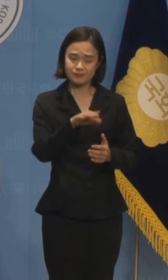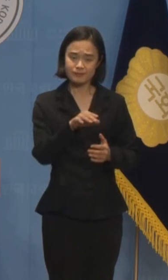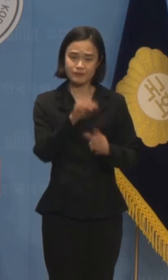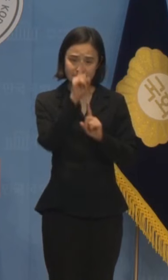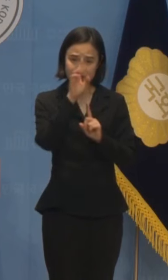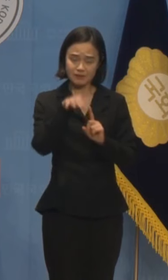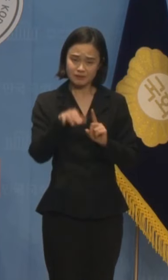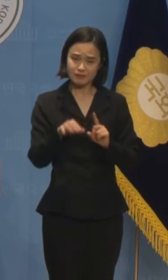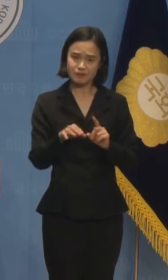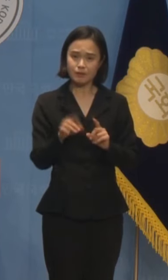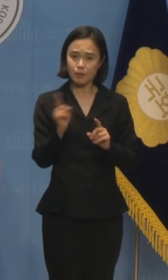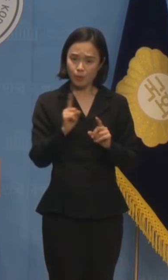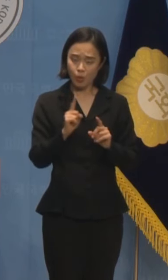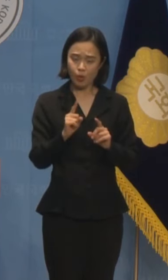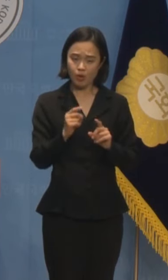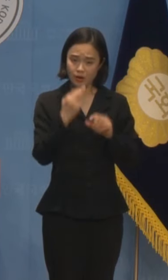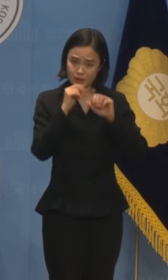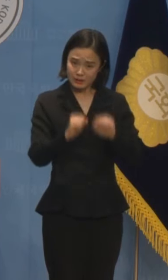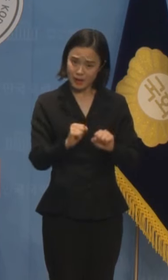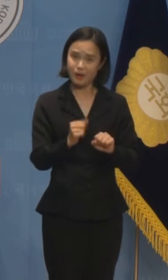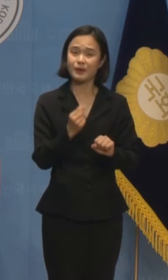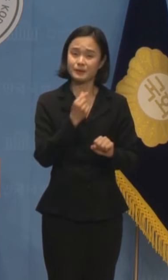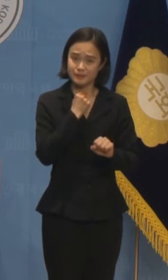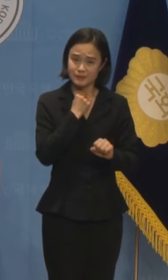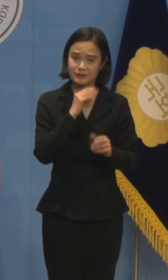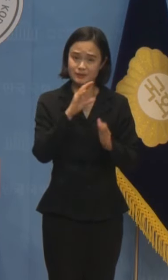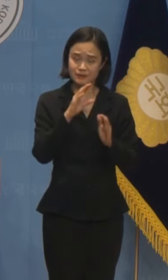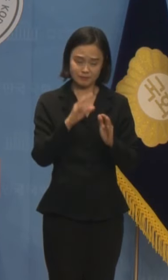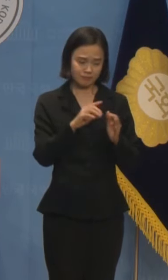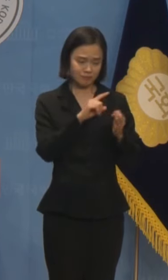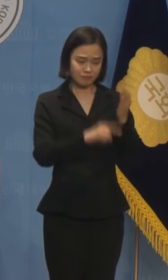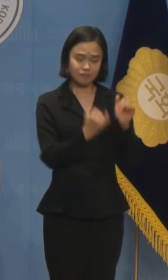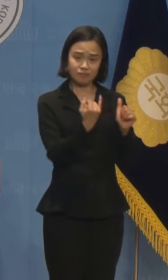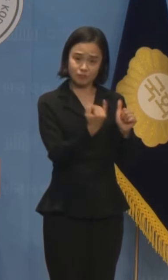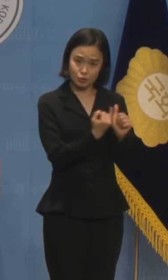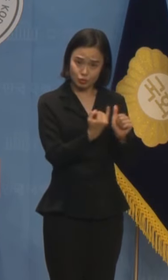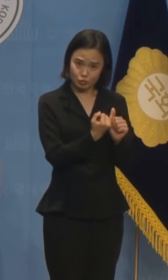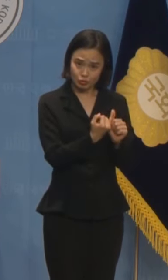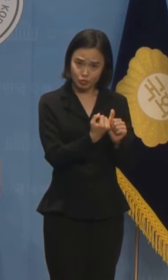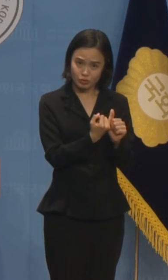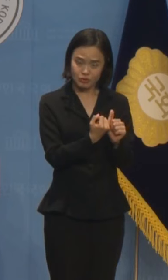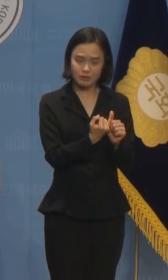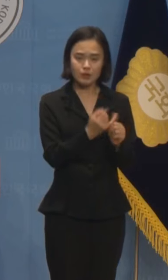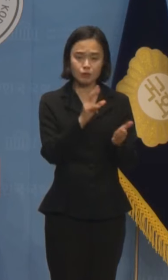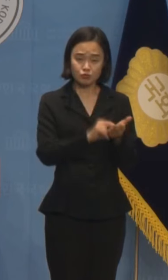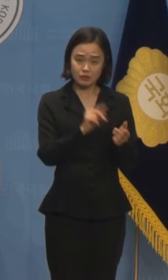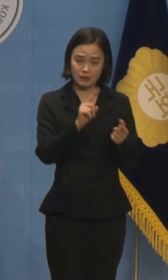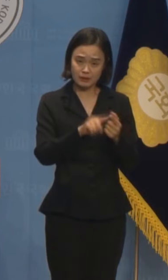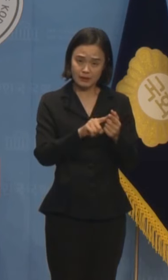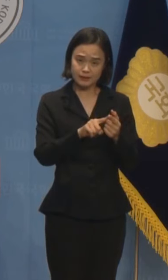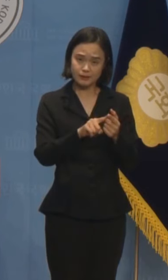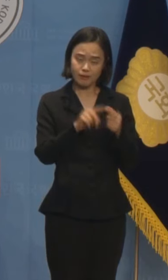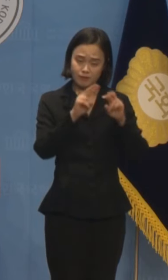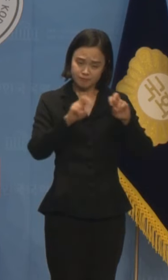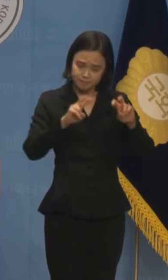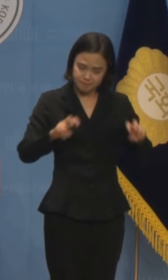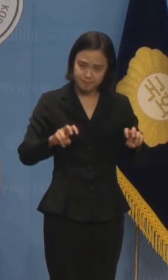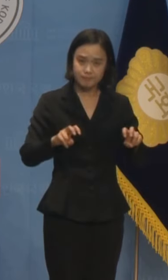귀괴한 정권의 진실을 밝히고 만국의 대한민국을 살리는 데 일조하는 것입니다.